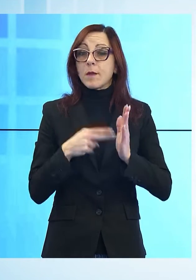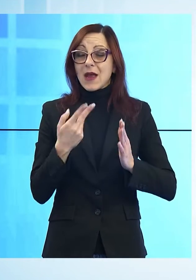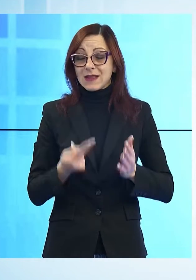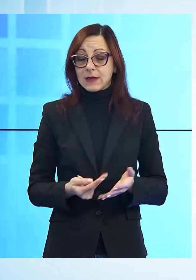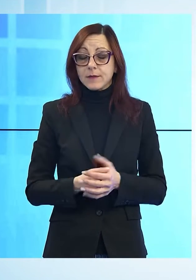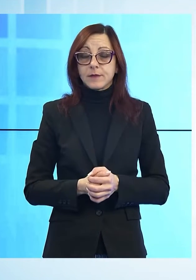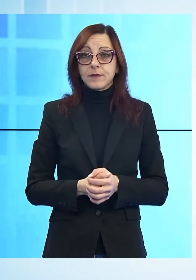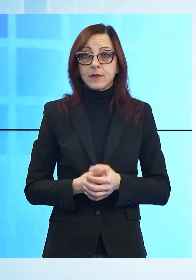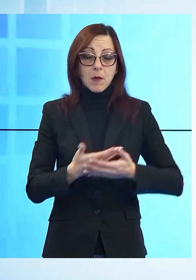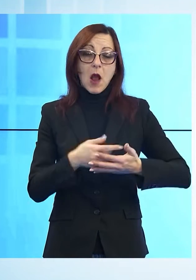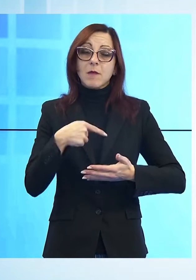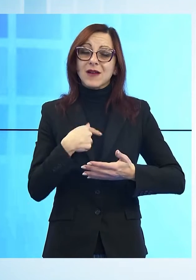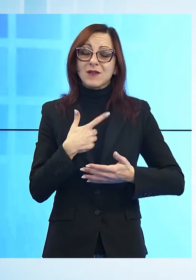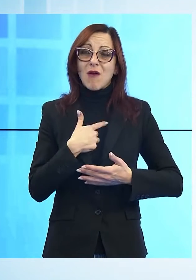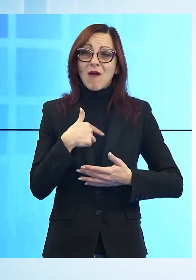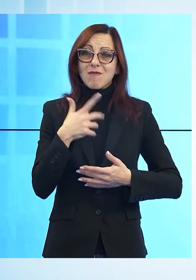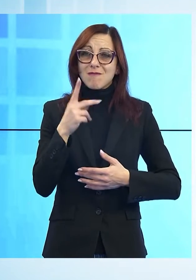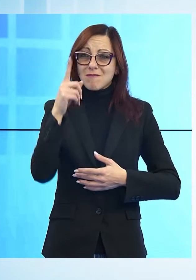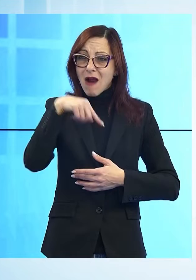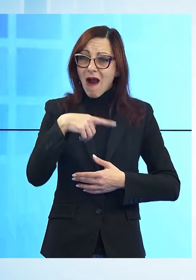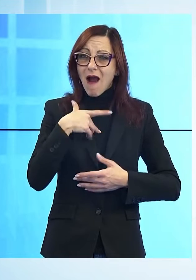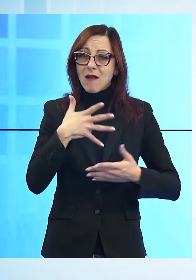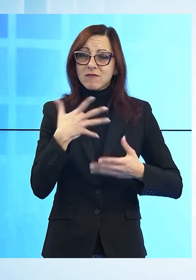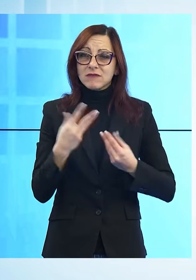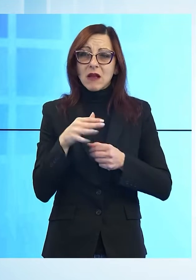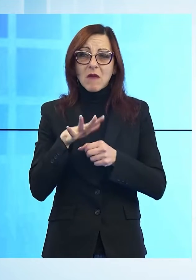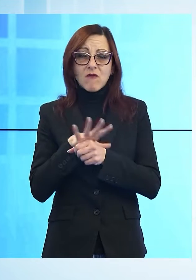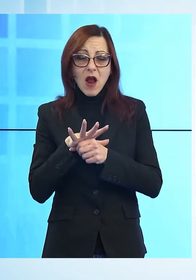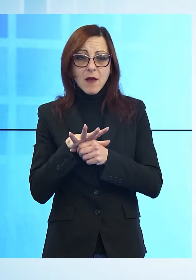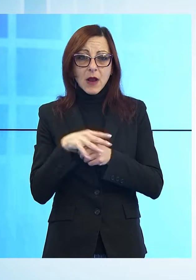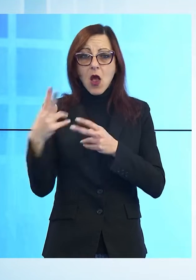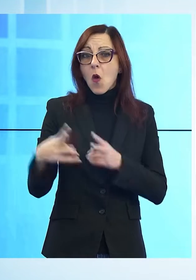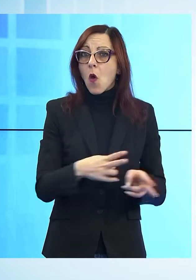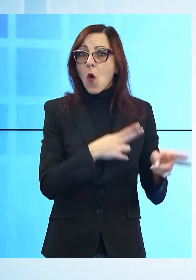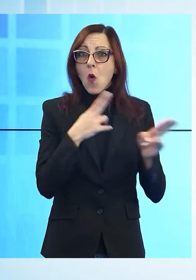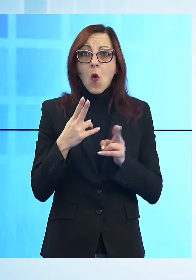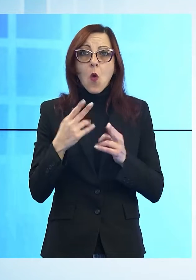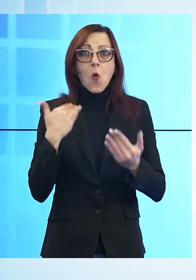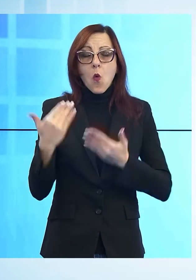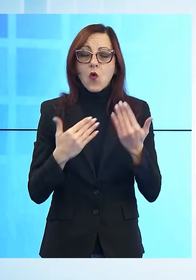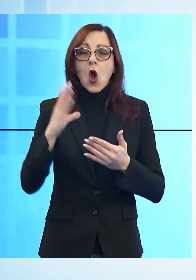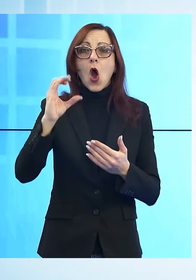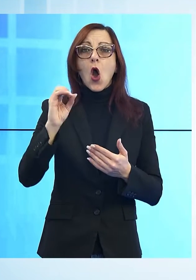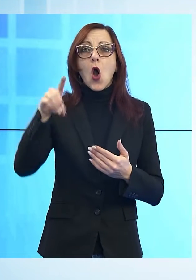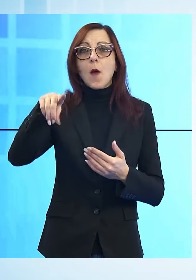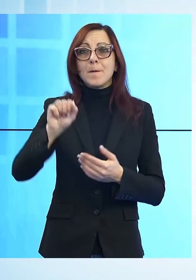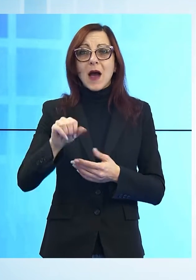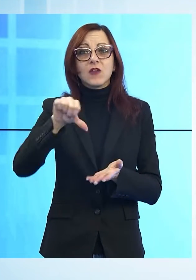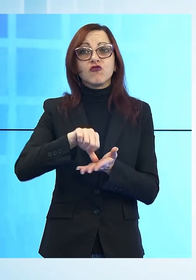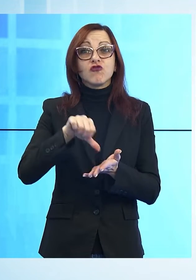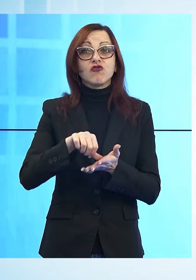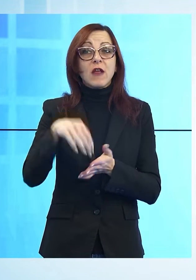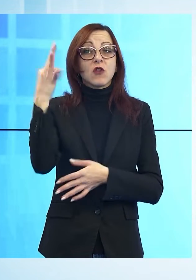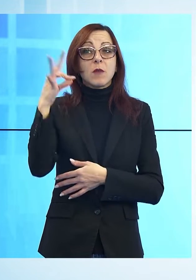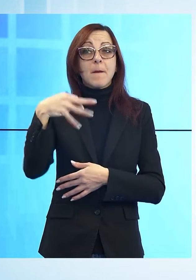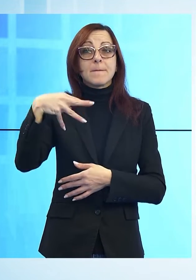Il piccolo ha accusato un malore mentre si trovava in famiglia ed è stato trasportato all'OPA, il centro specializzato di massa,